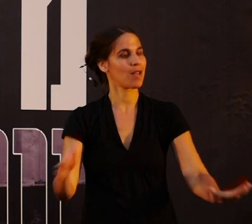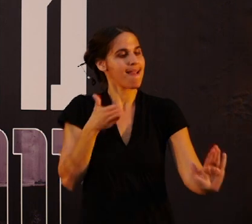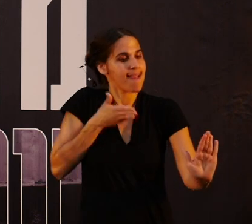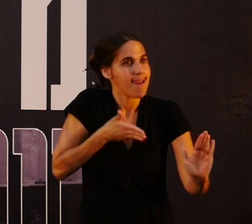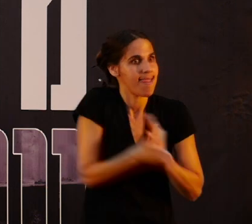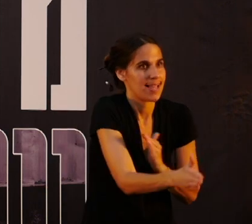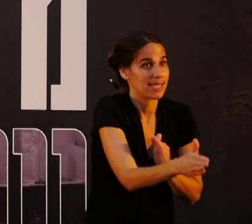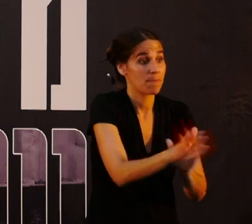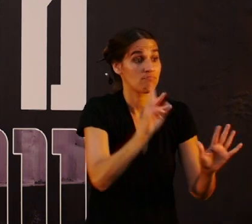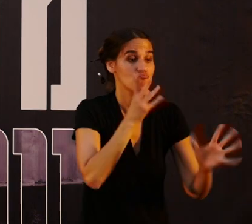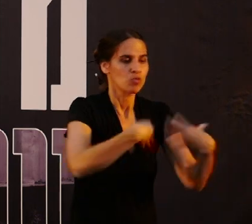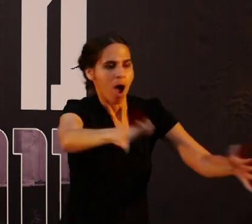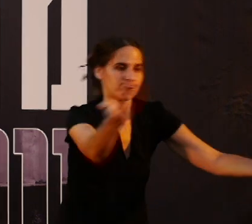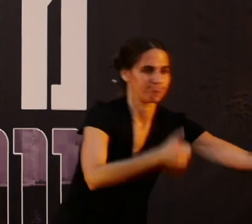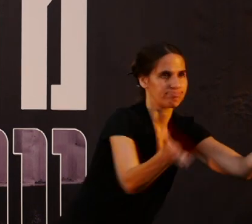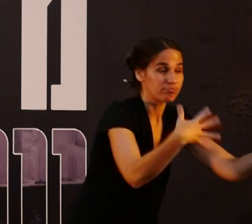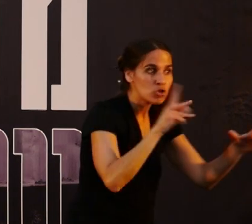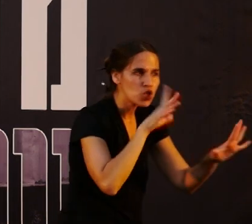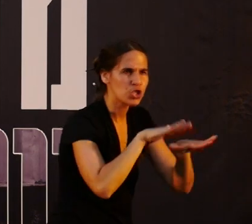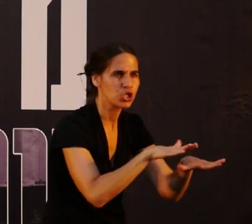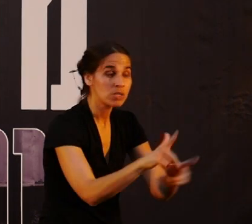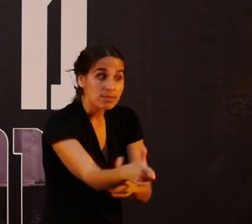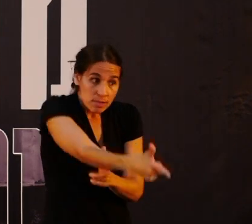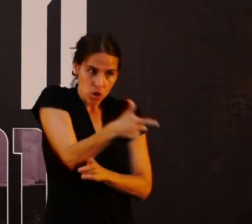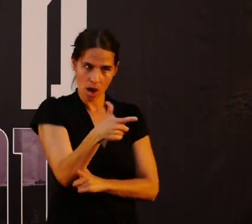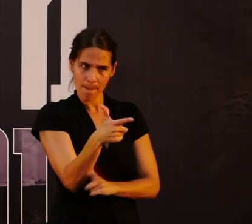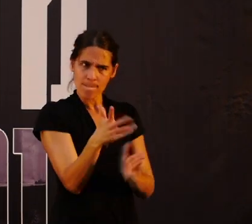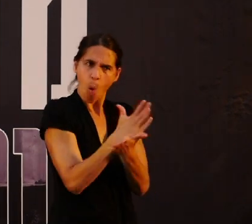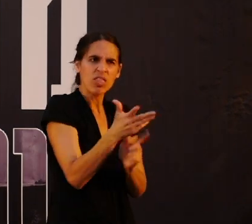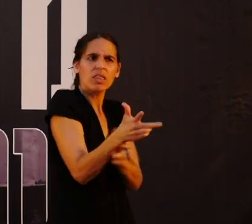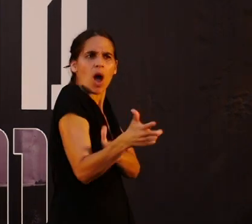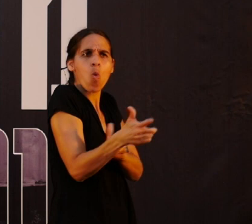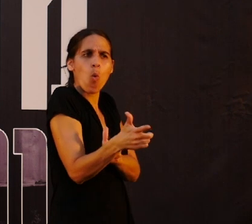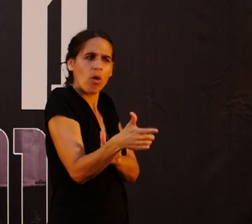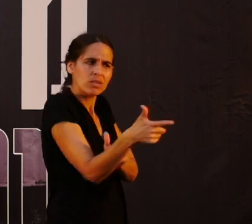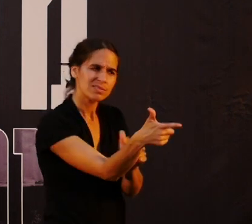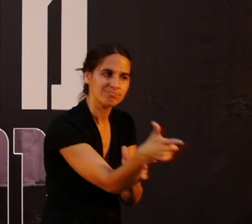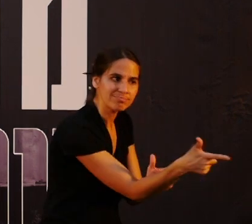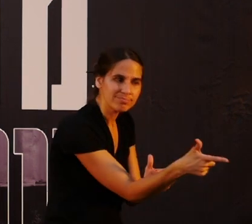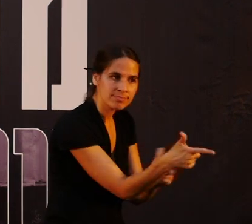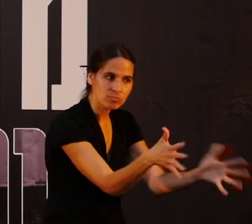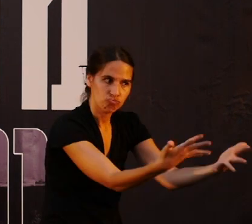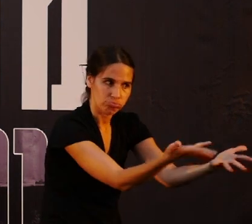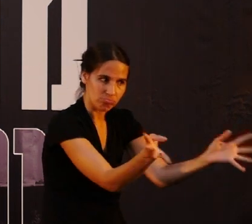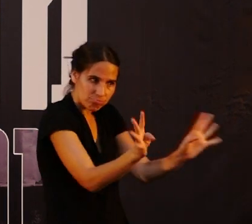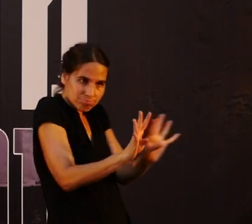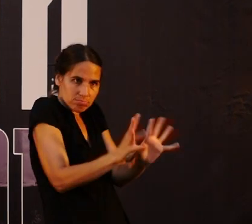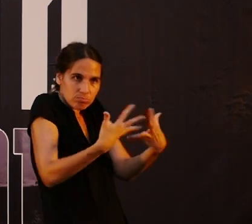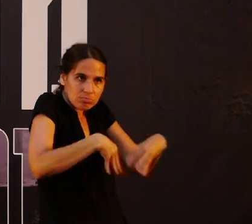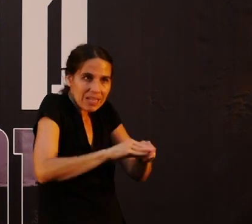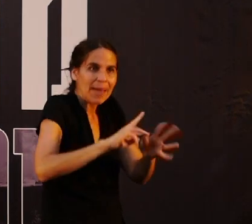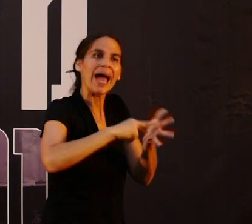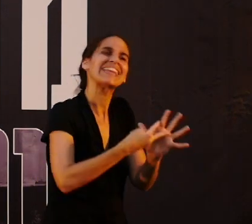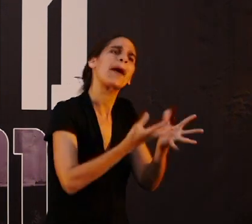ישר אוספים את המשפחה, הכל עם נשקים מוכנים ודרוחים, ומרכזים את המשפחה בחדר שנקרא